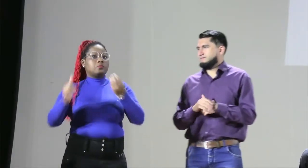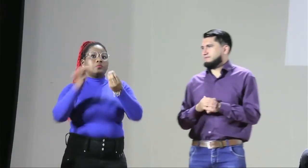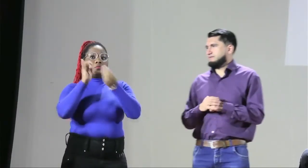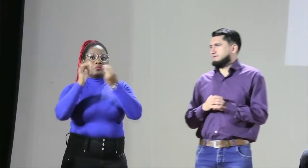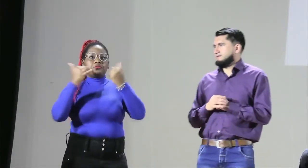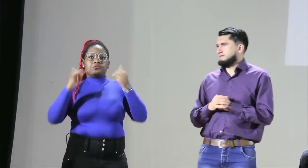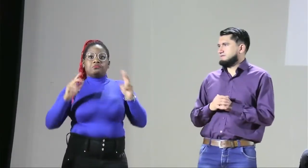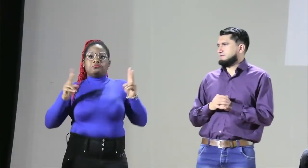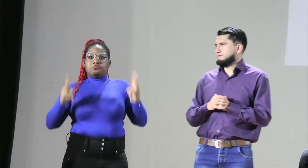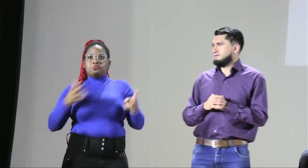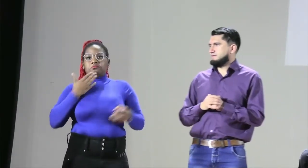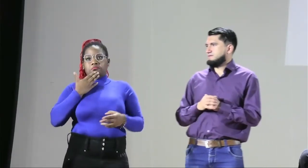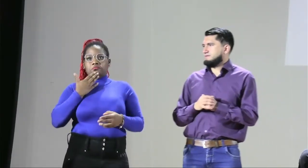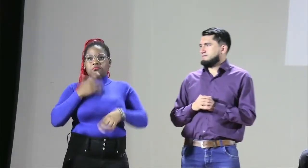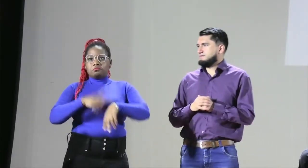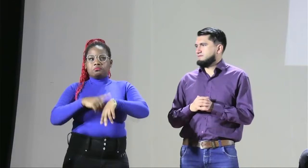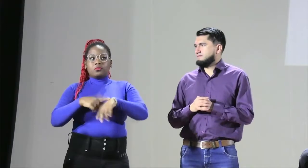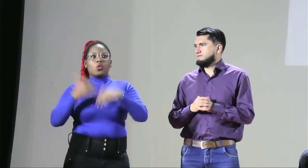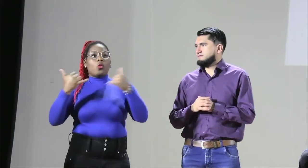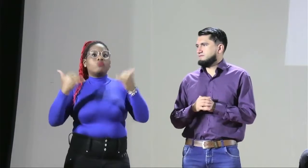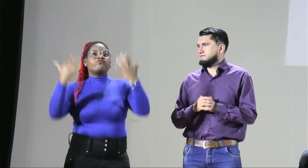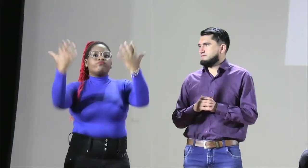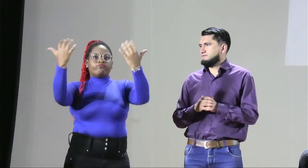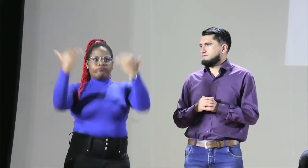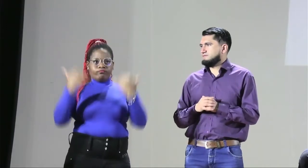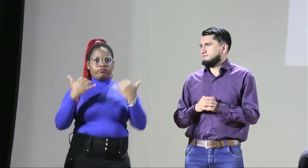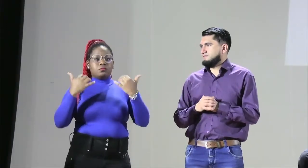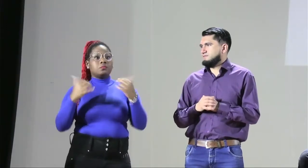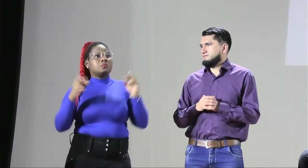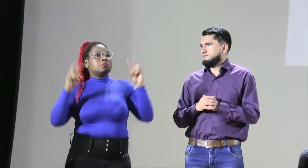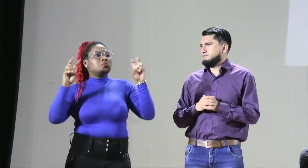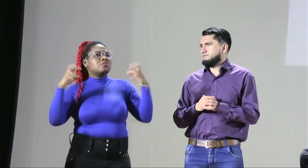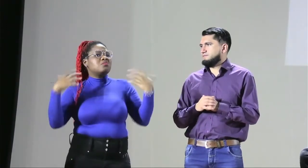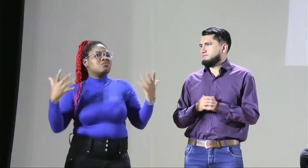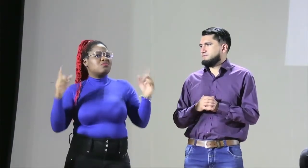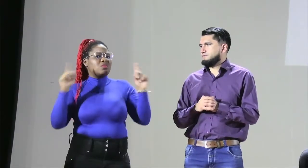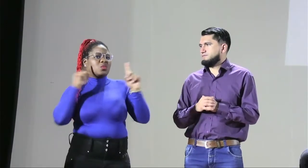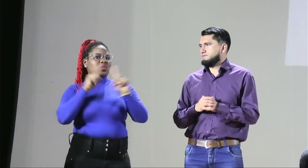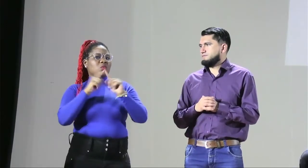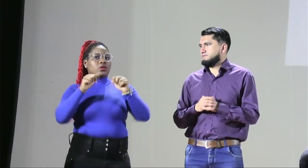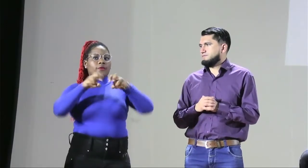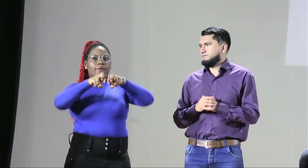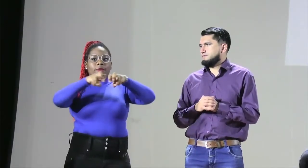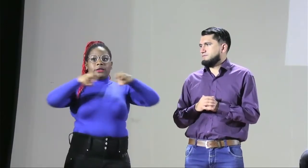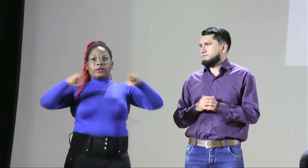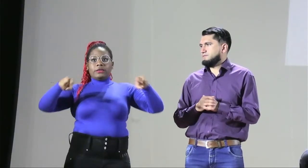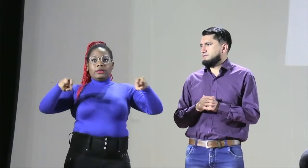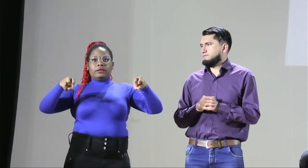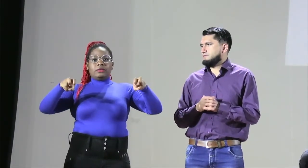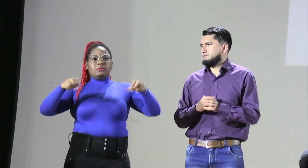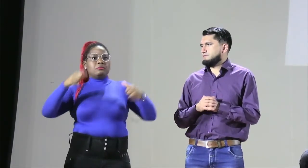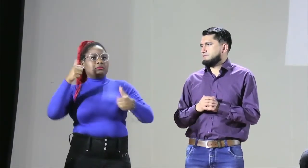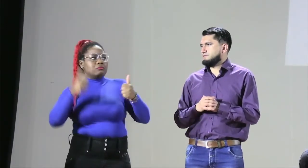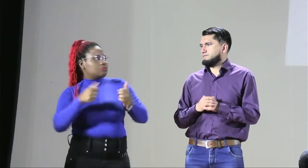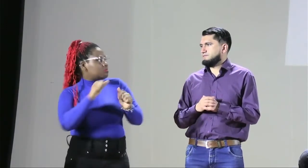claro que si, bueno ya tuvimos nuestro espacio de receso y ahorita les invitamos a que ingrese, vamos a continuar con nuestro